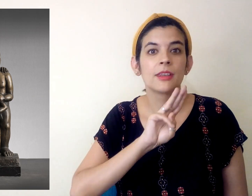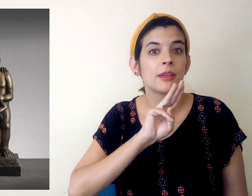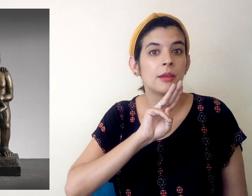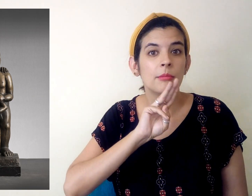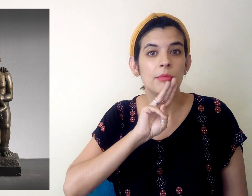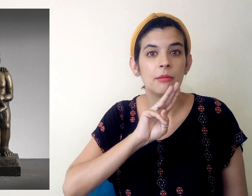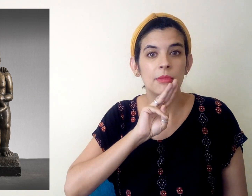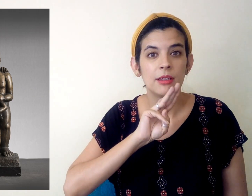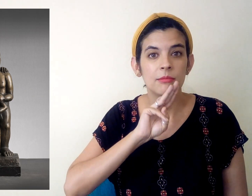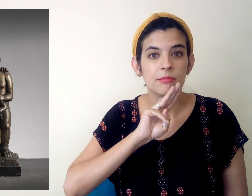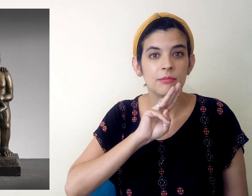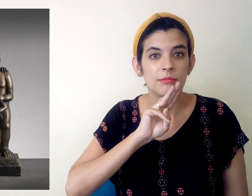Mamá.